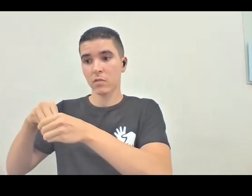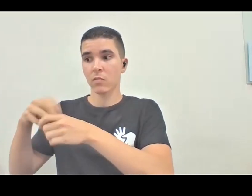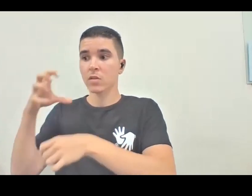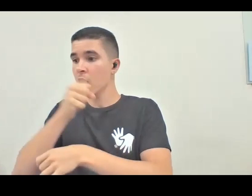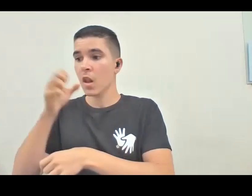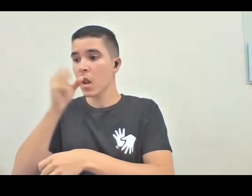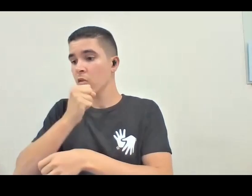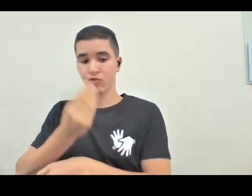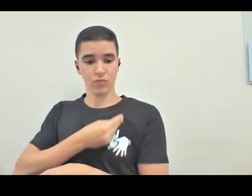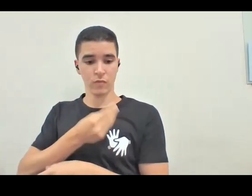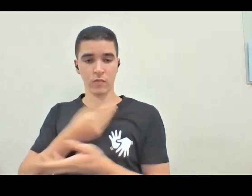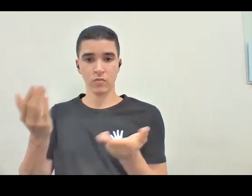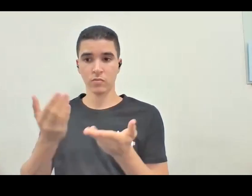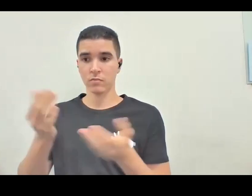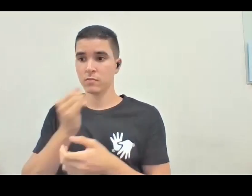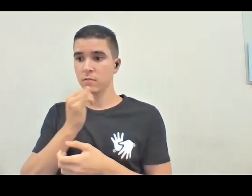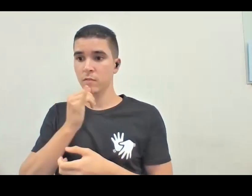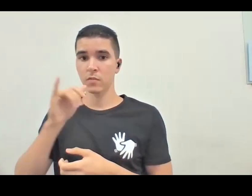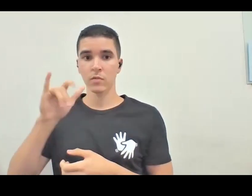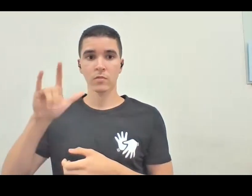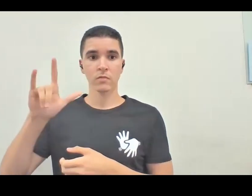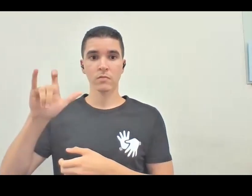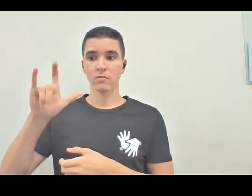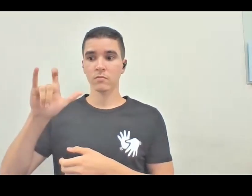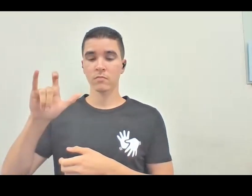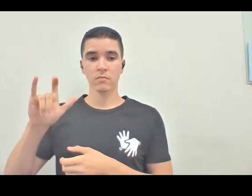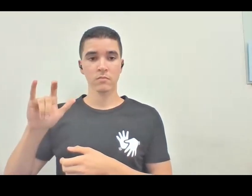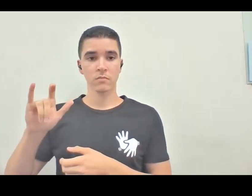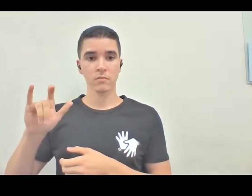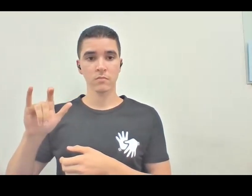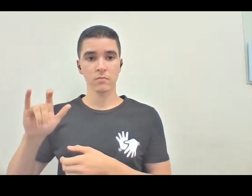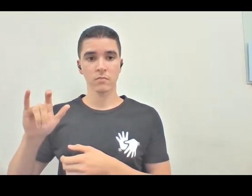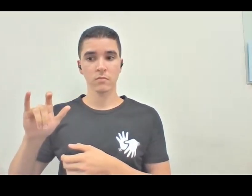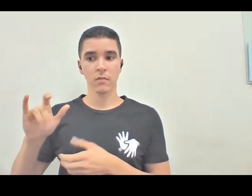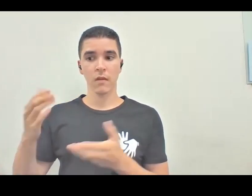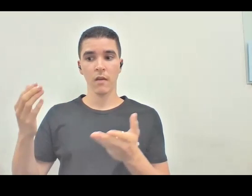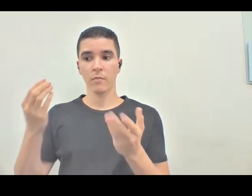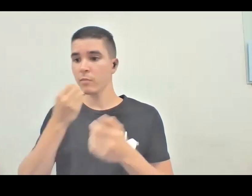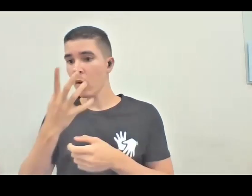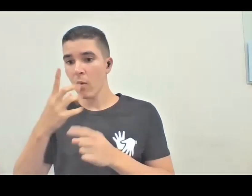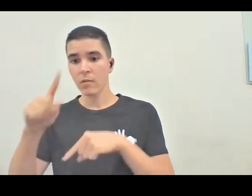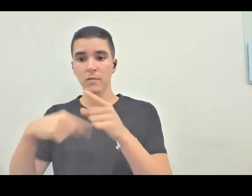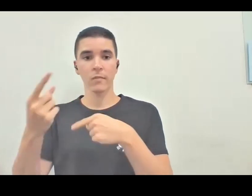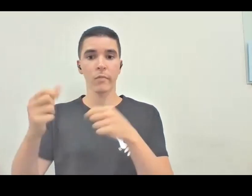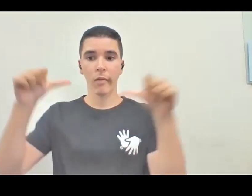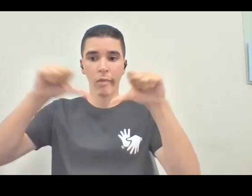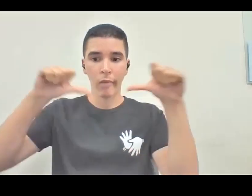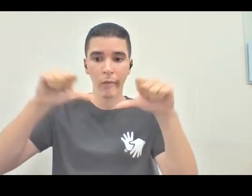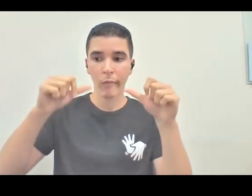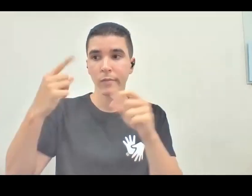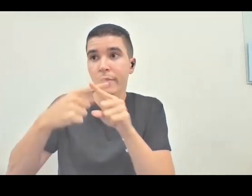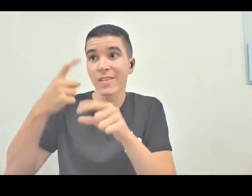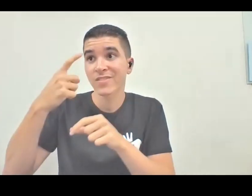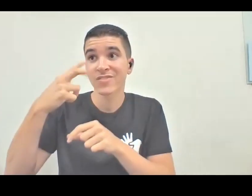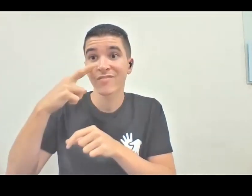vivendo, né, de repente o Instagram é a minha maravilha porque não estava na pandemia, depois é um horror se a gente for pensar na dimensão da acessibilidade, né,